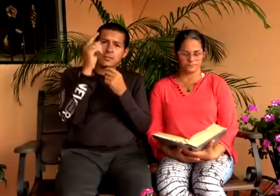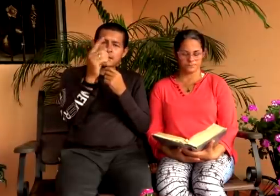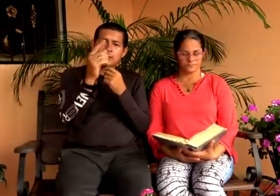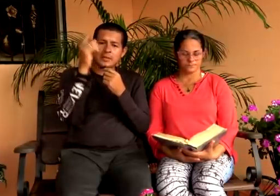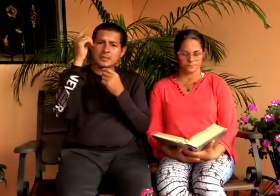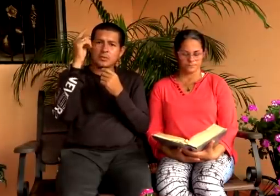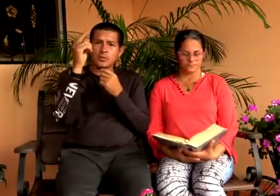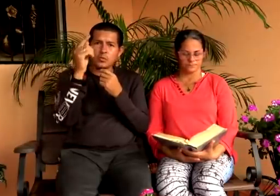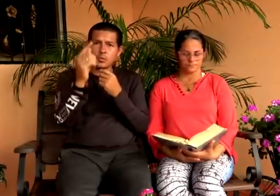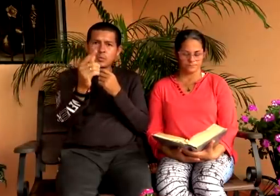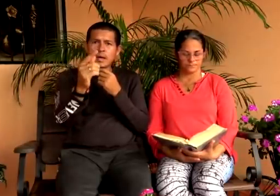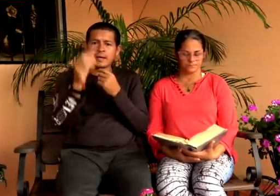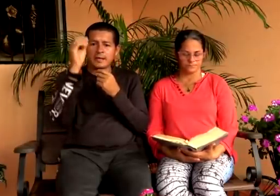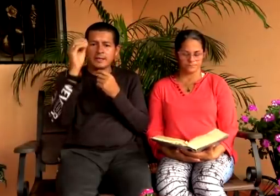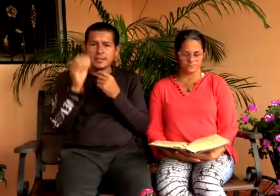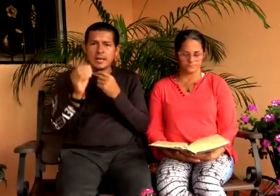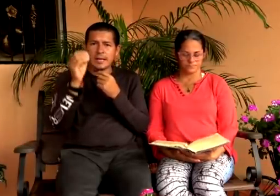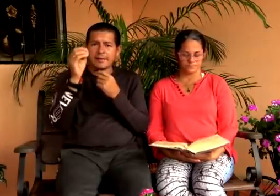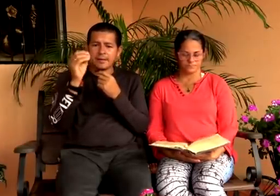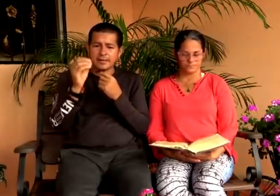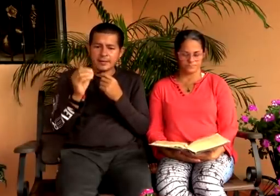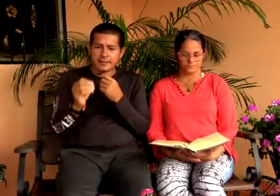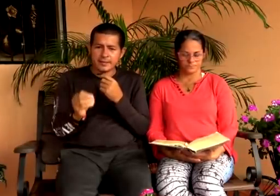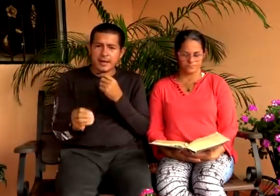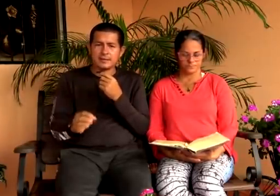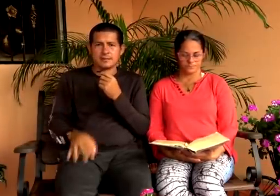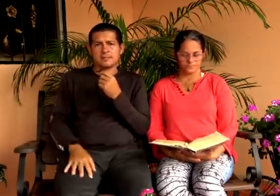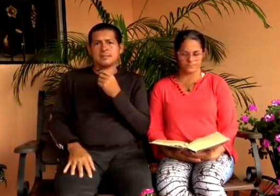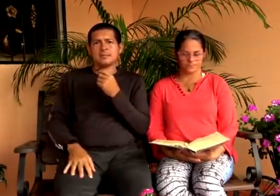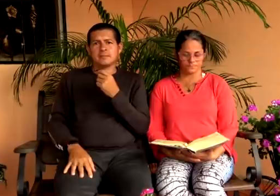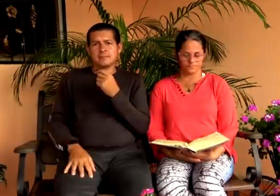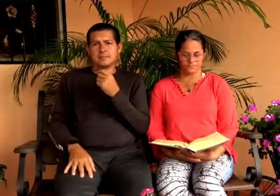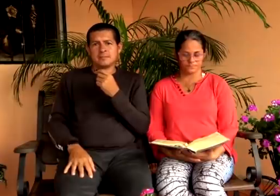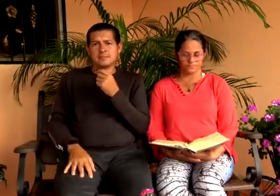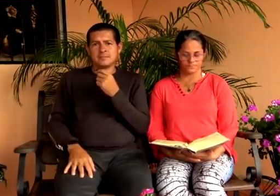dejó más de una, sino una y esa es la verdad.